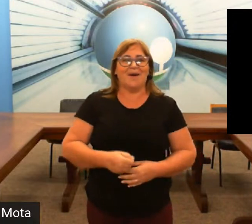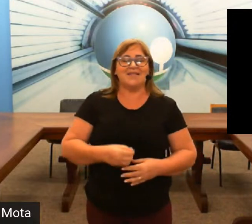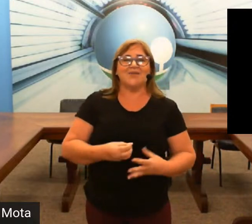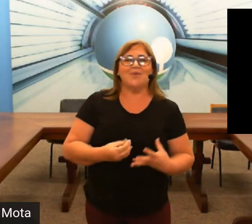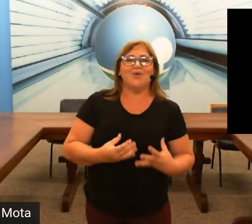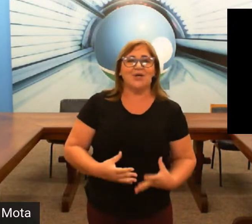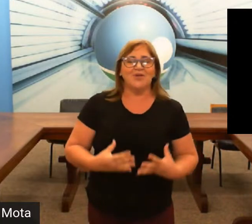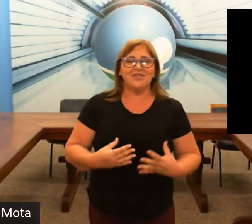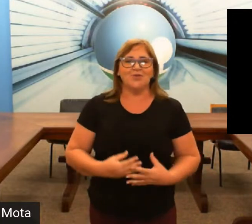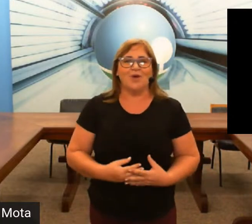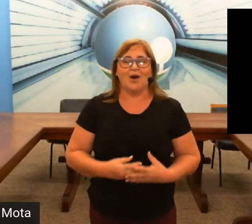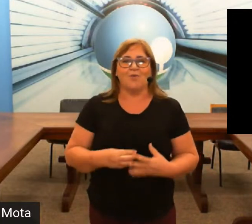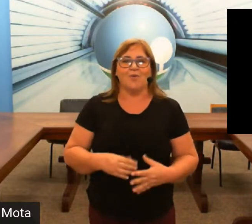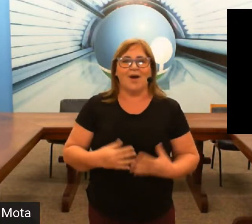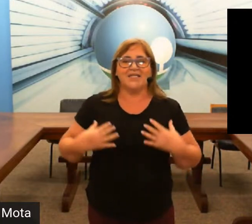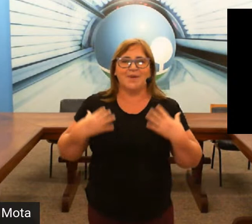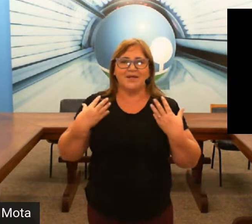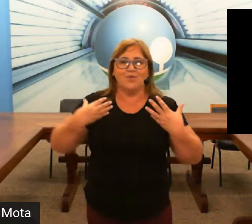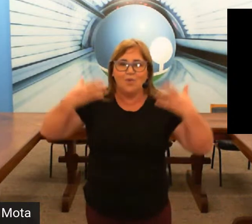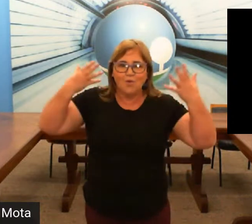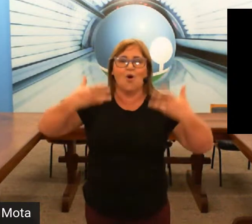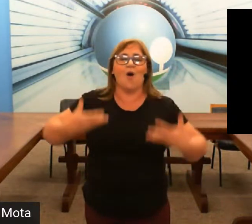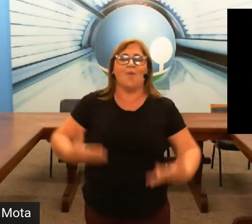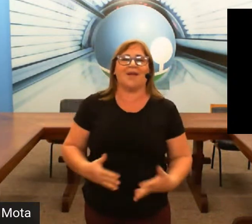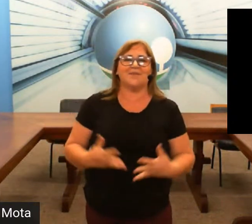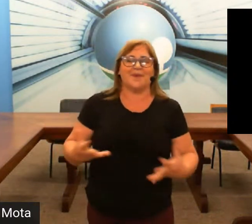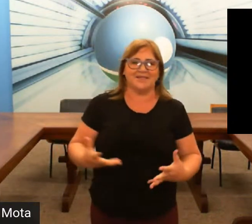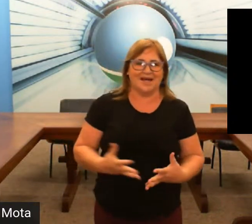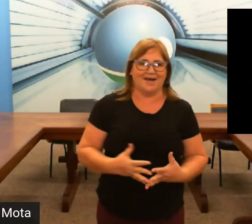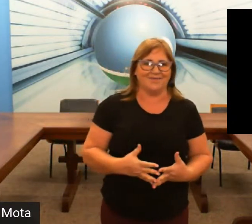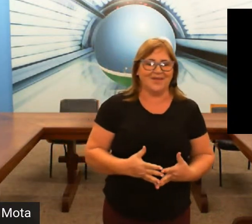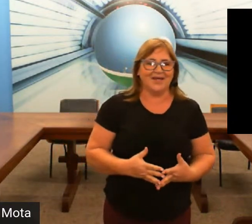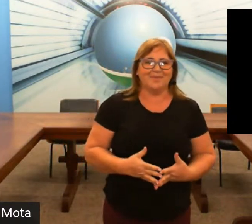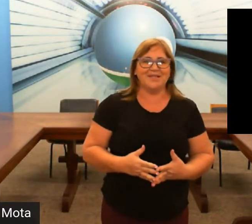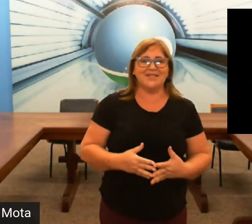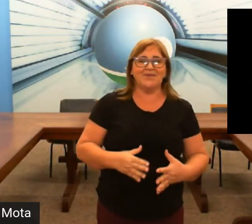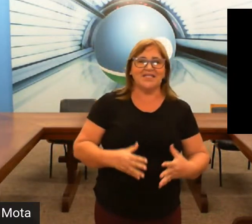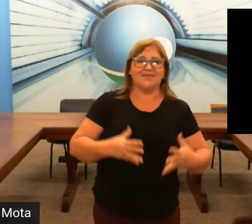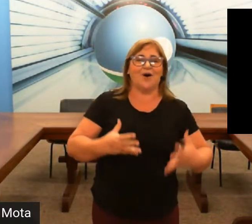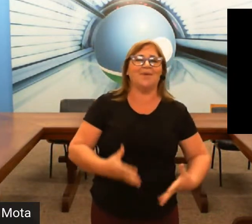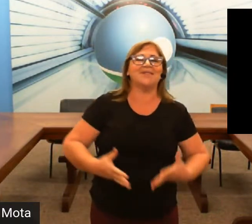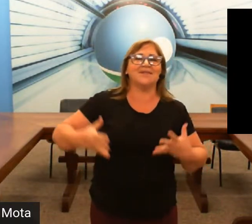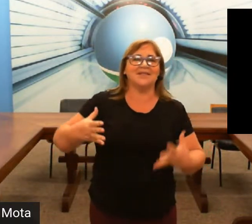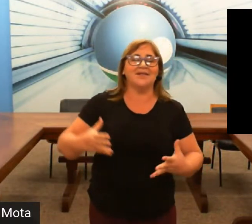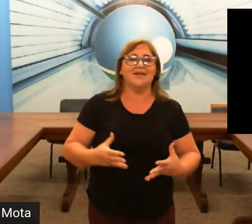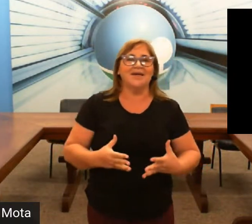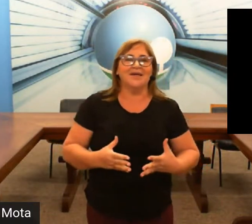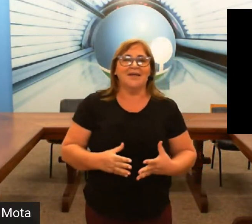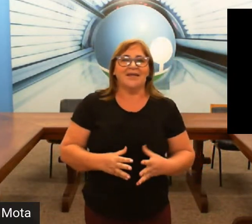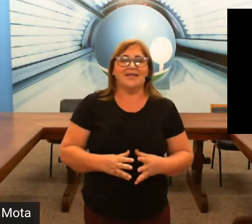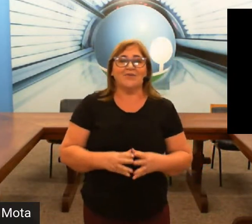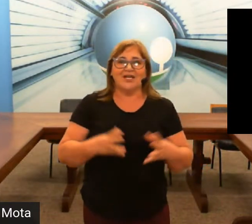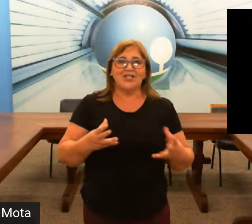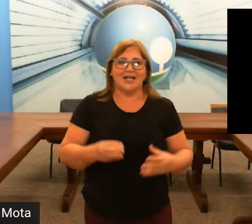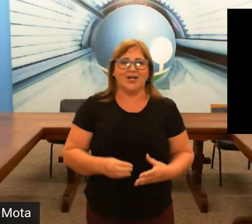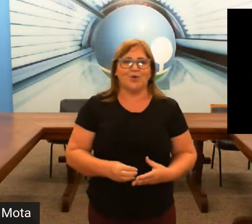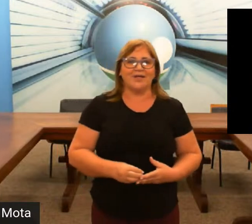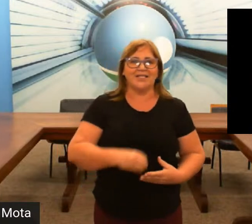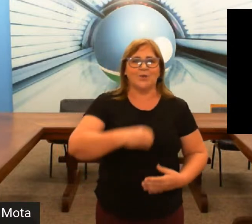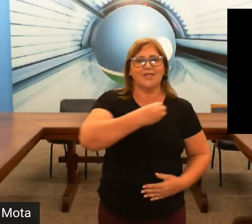passando a emoção e usando o corpo para expressar. Mas não dessa forma assim que não deixa clara a comunicação. Por